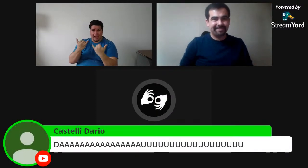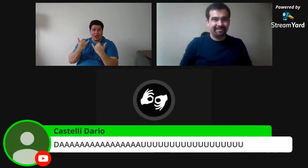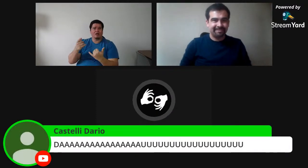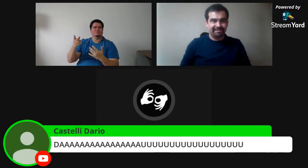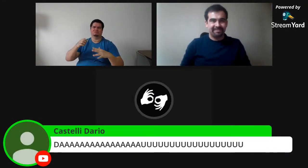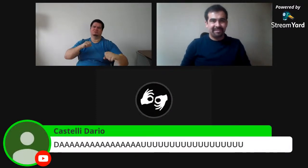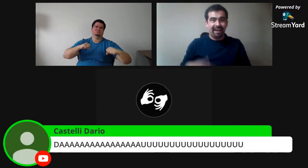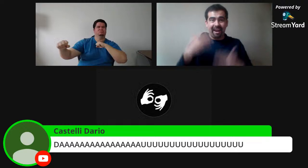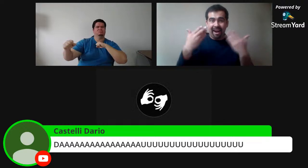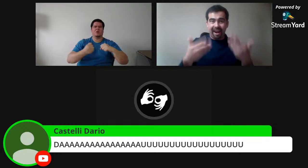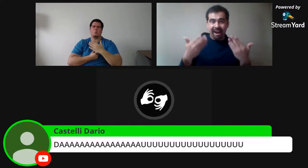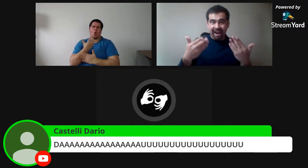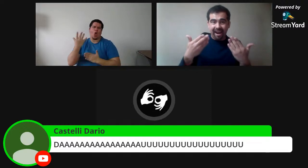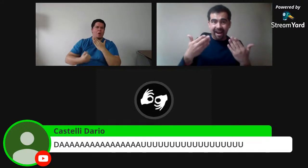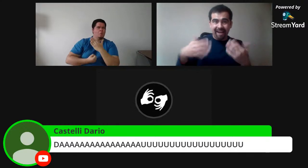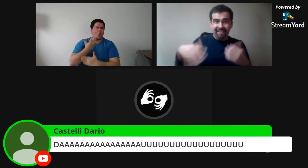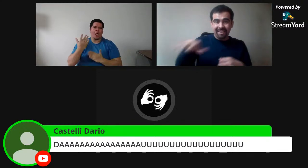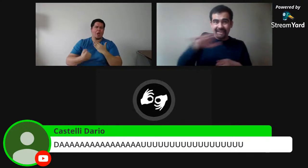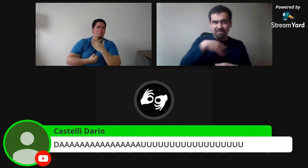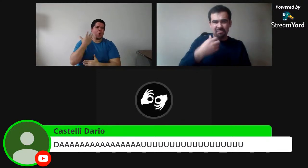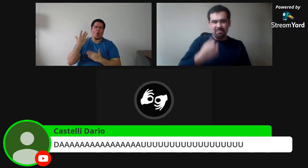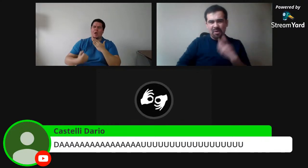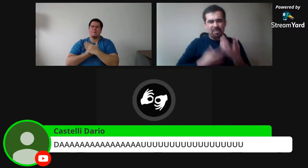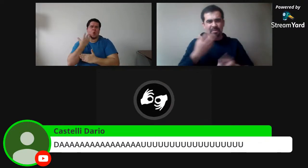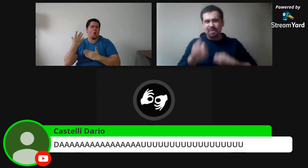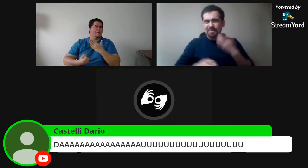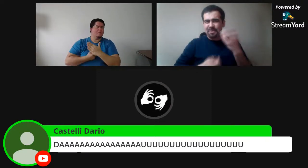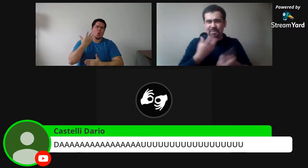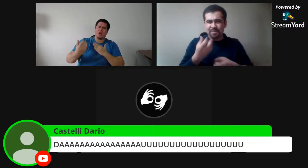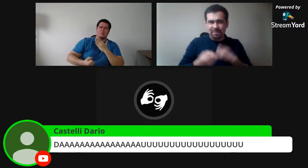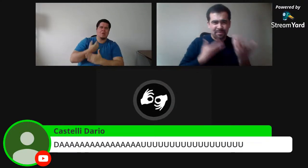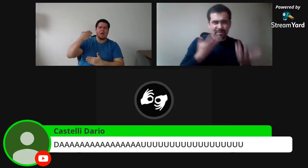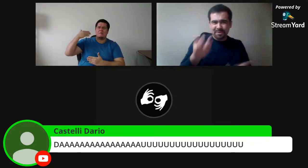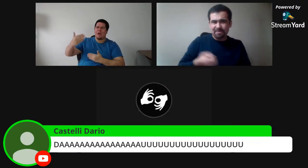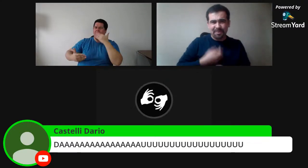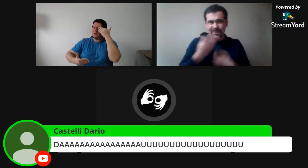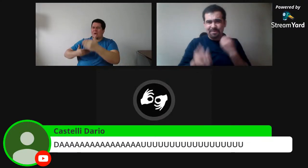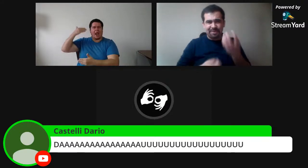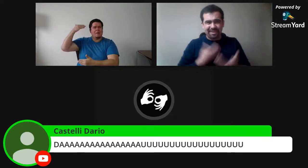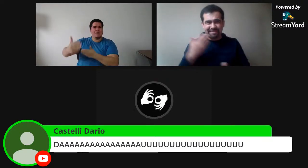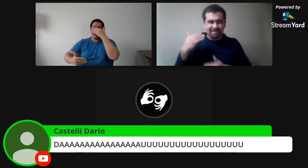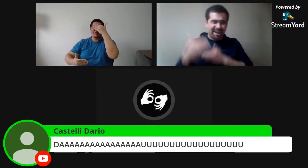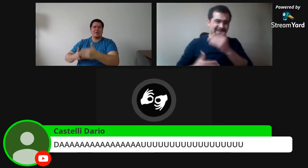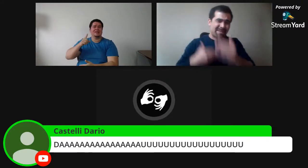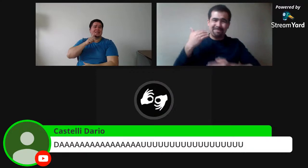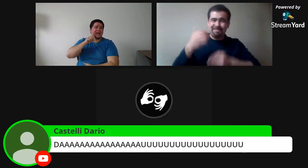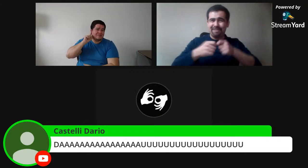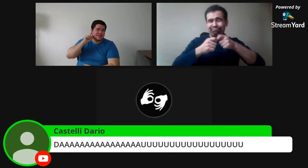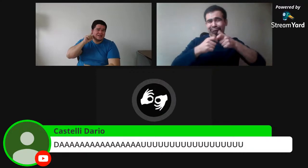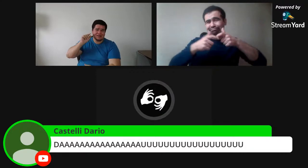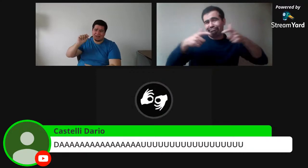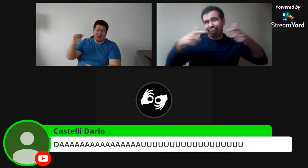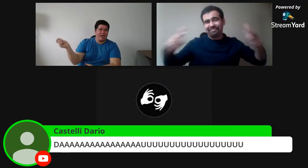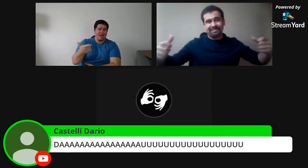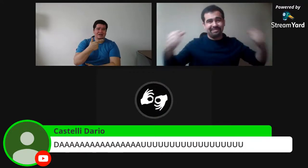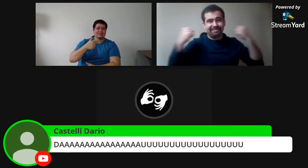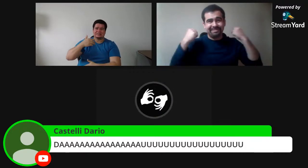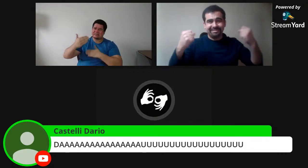nosotros ya nos hemos empoderado y nos hemos manifestado finalmente. Y hay esta mujer